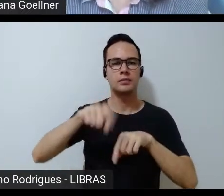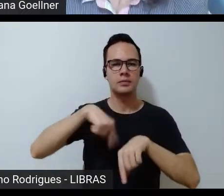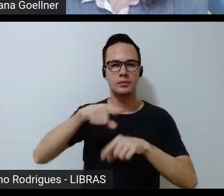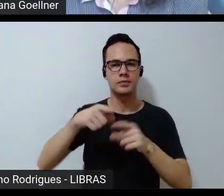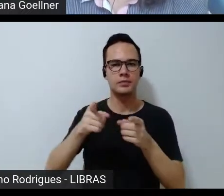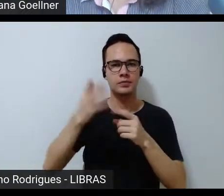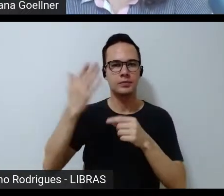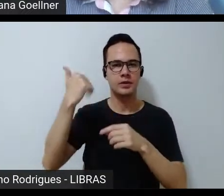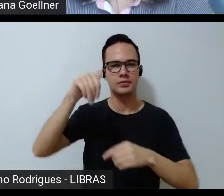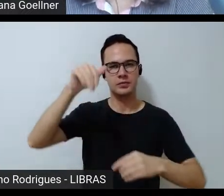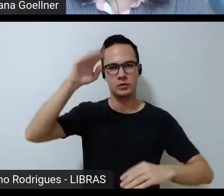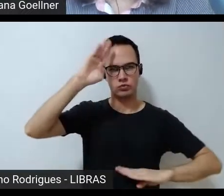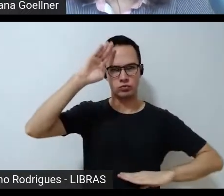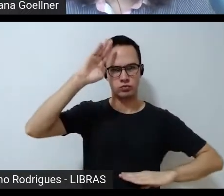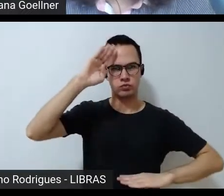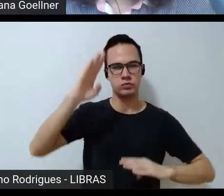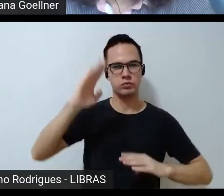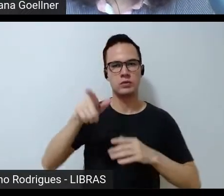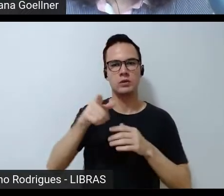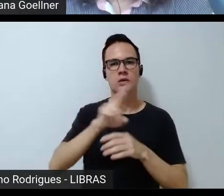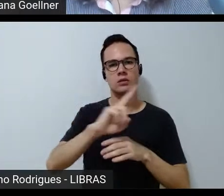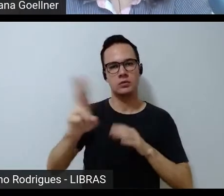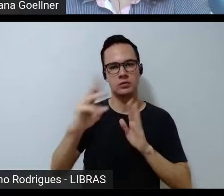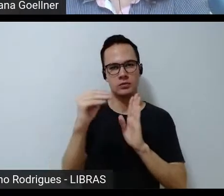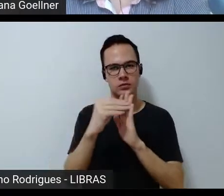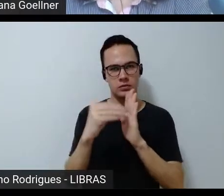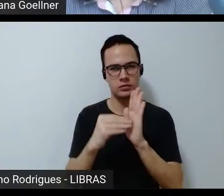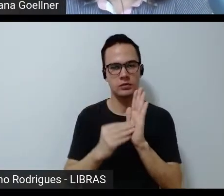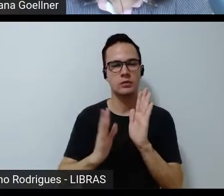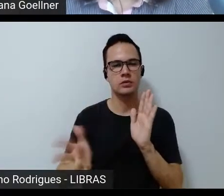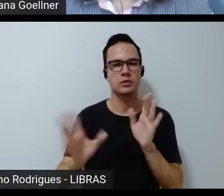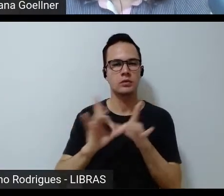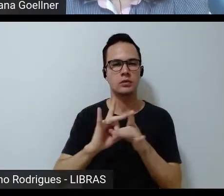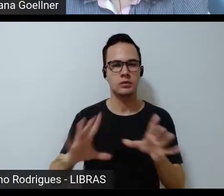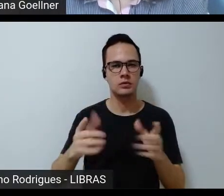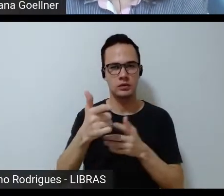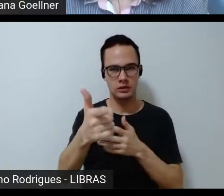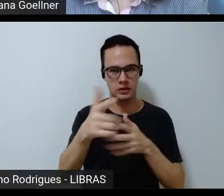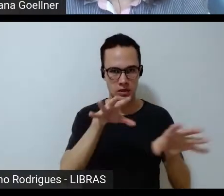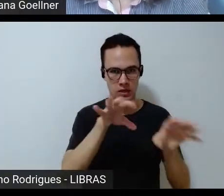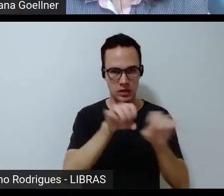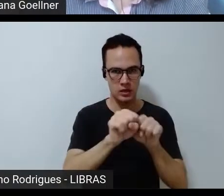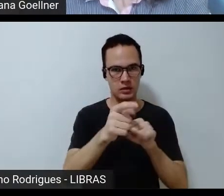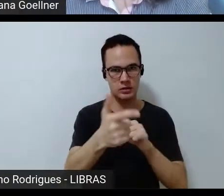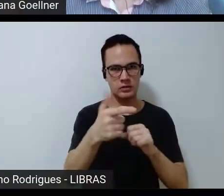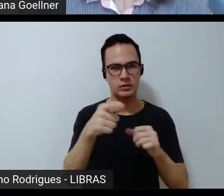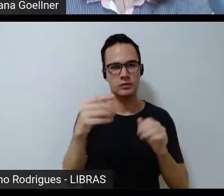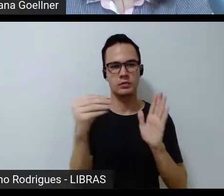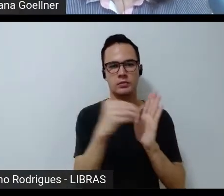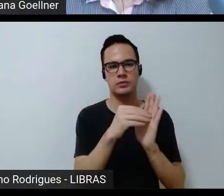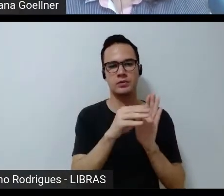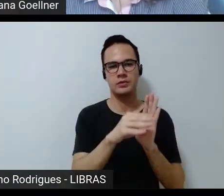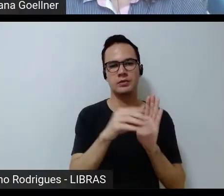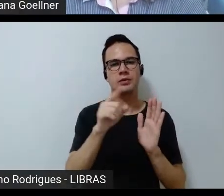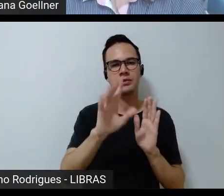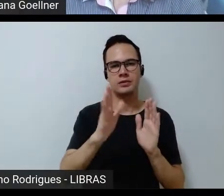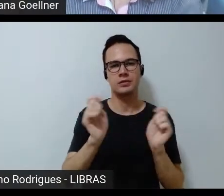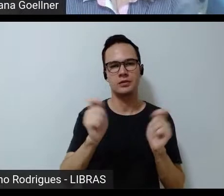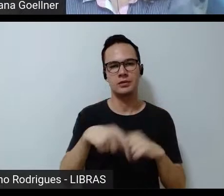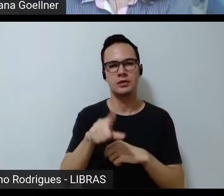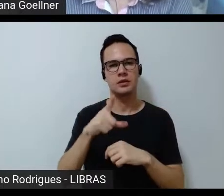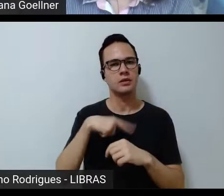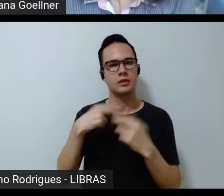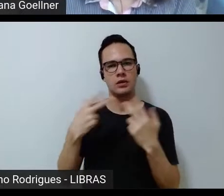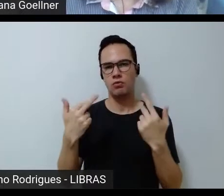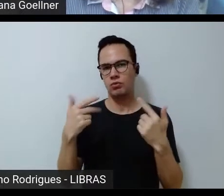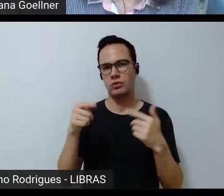ditadura militar as inscrições já estão abertas para quem quer certificado se inscreve no Simpla o canal de transmissão vai ser o